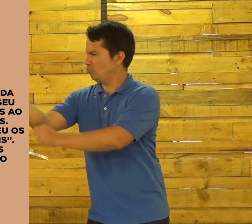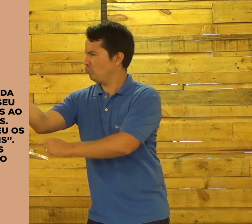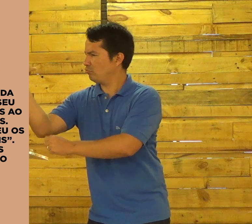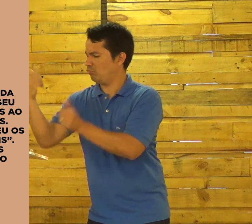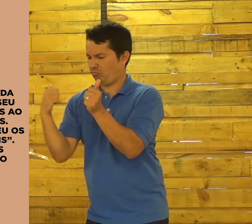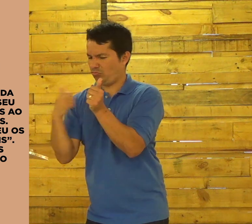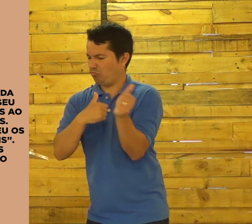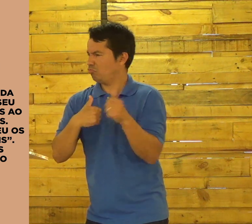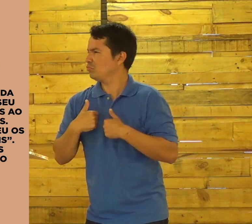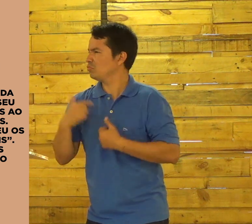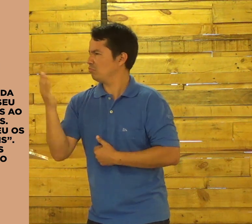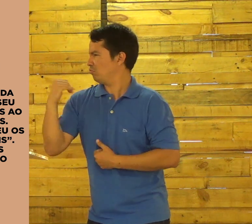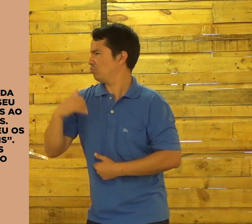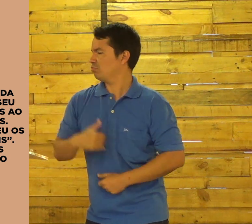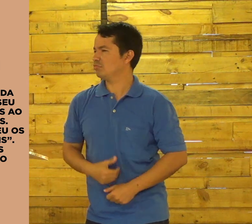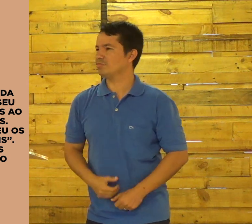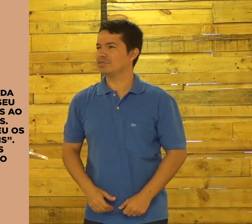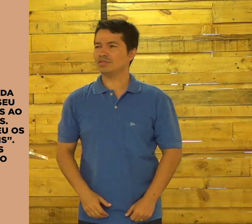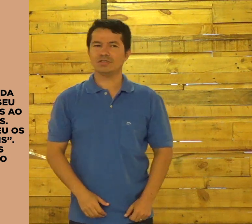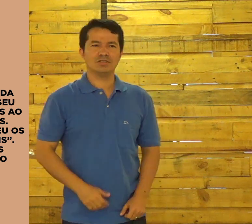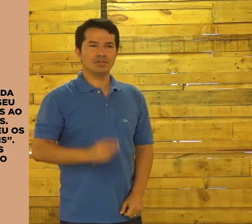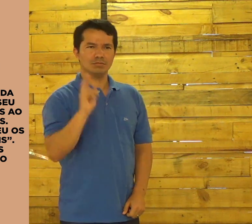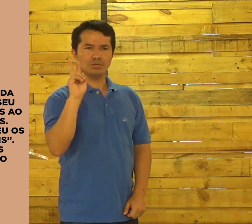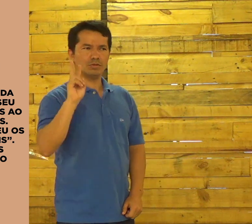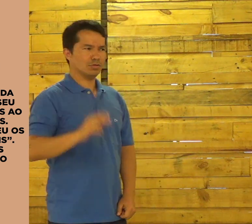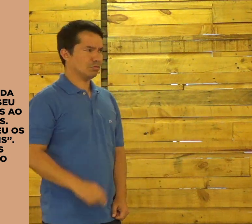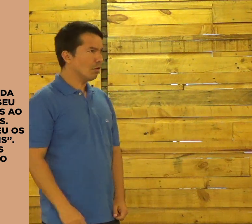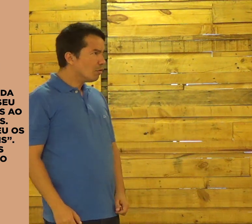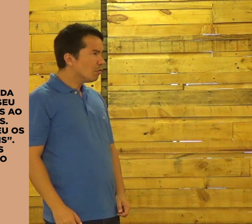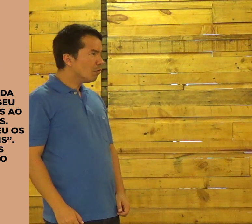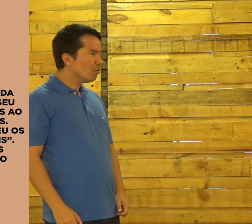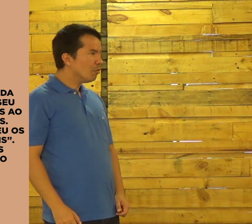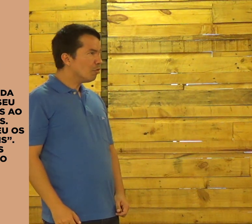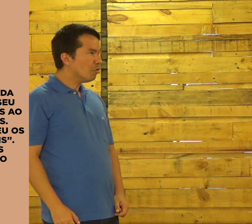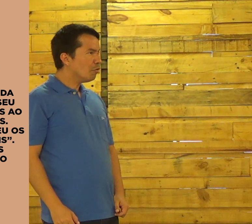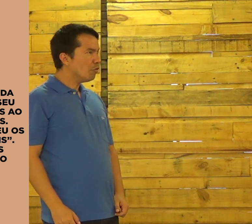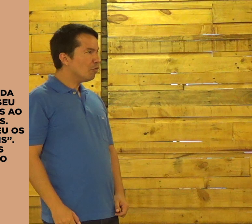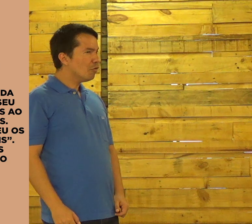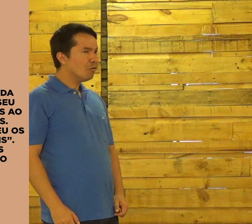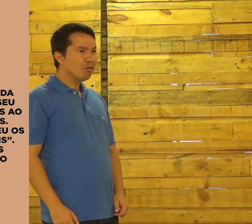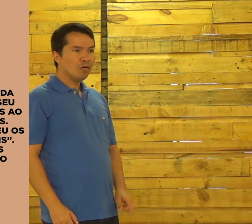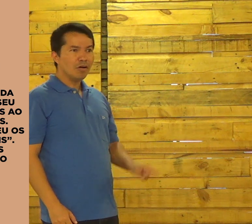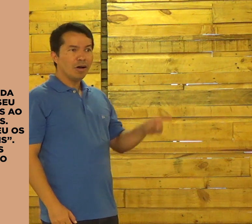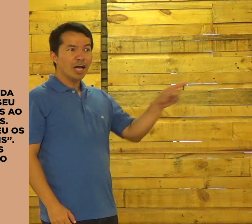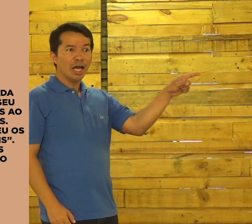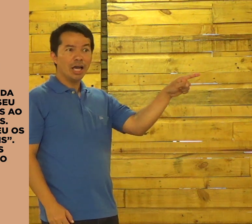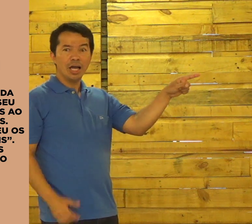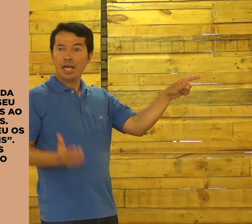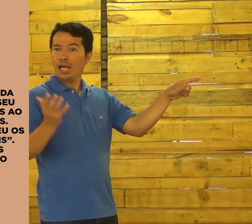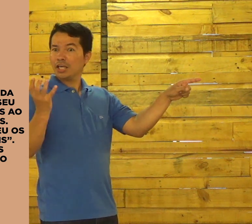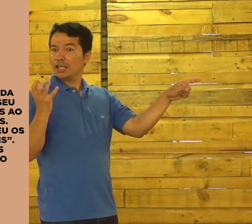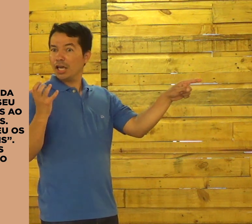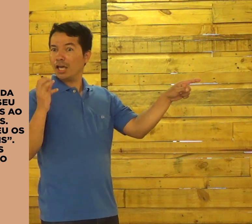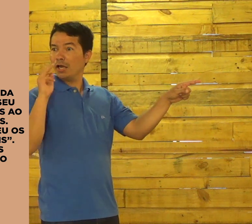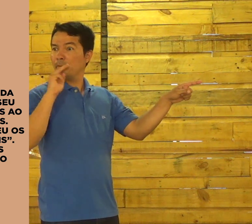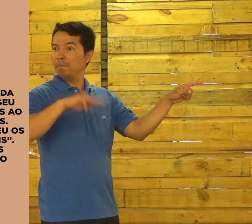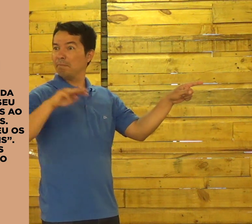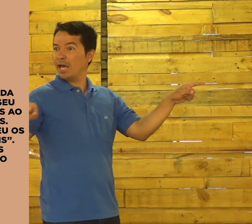e Pedro, venham e sigam a mim. E os dois olham para ele. O quê? Ele quer que